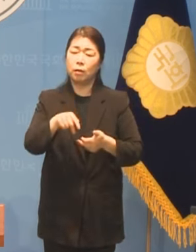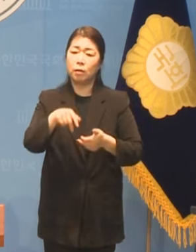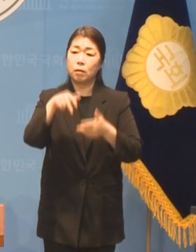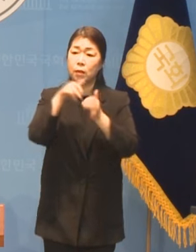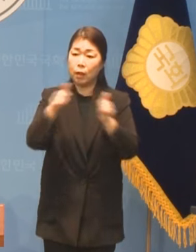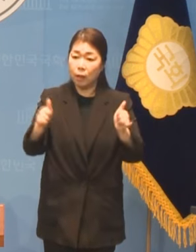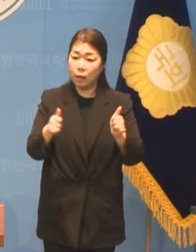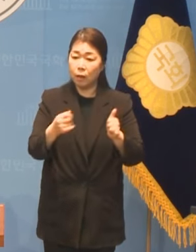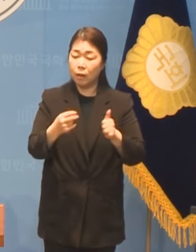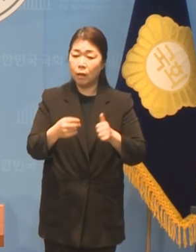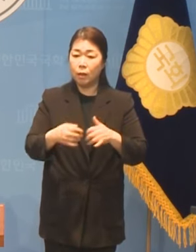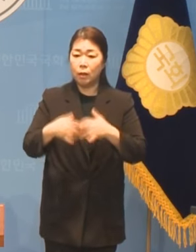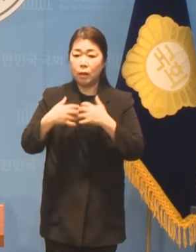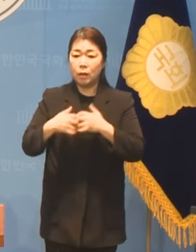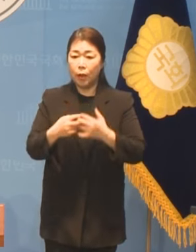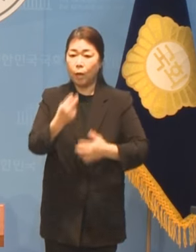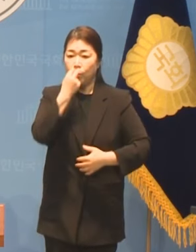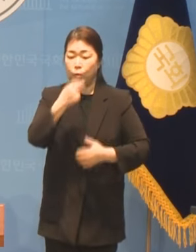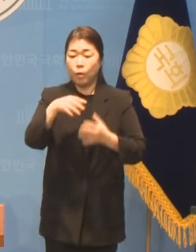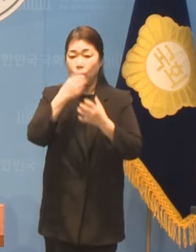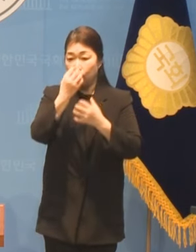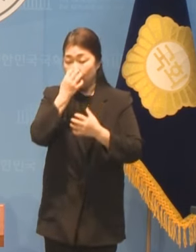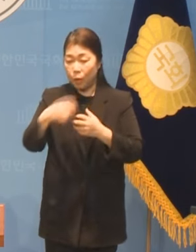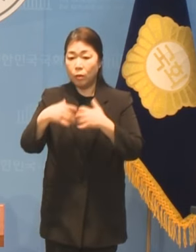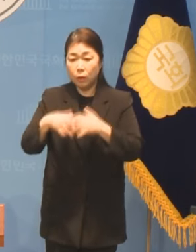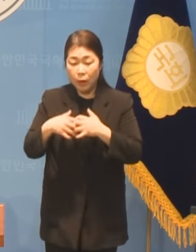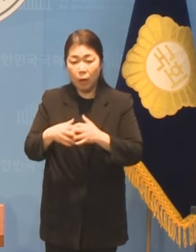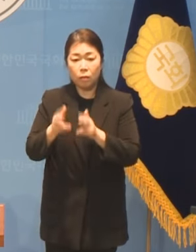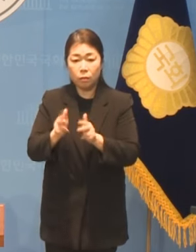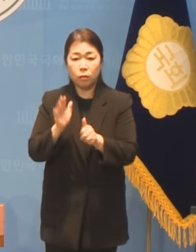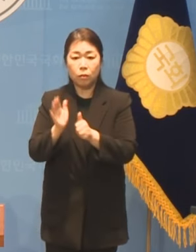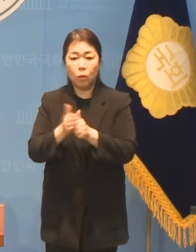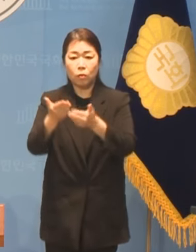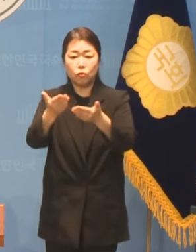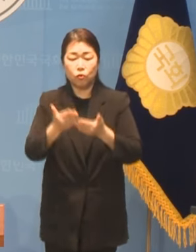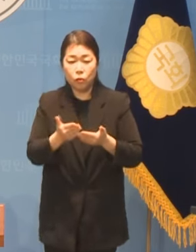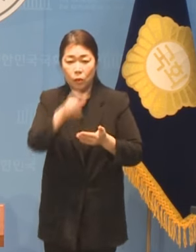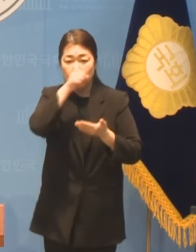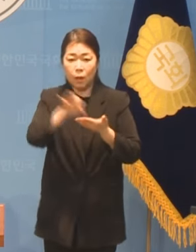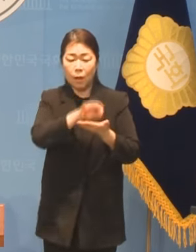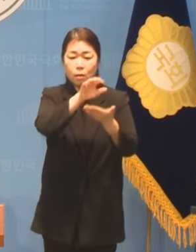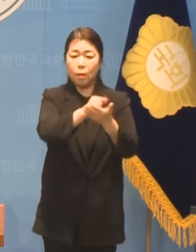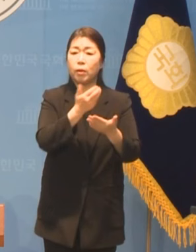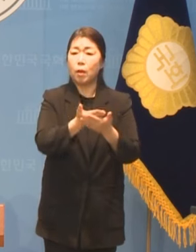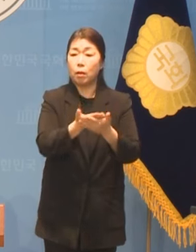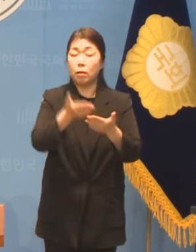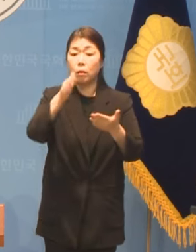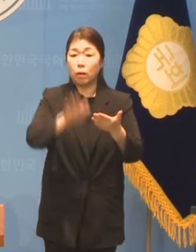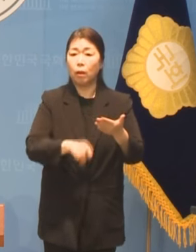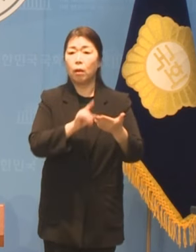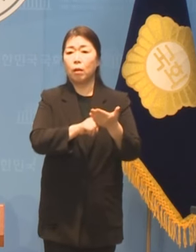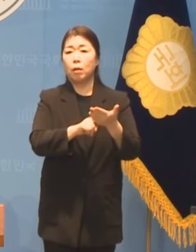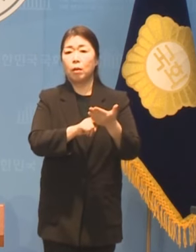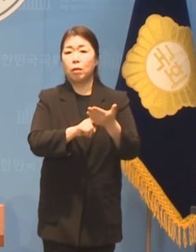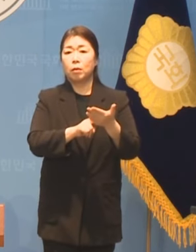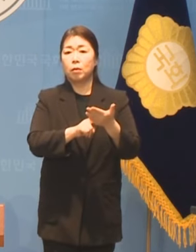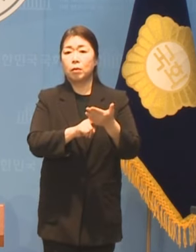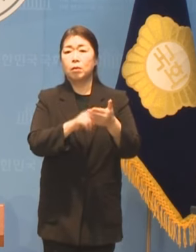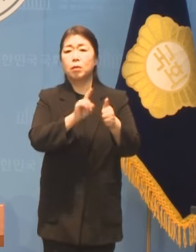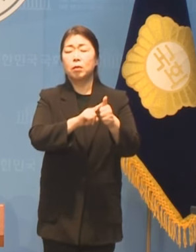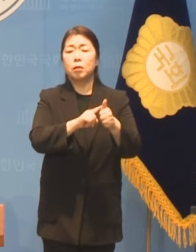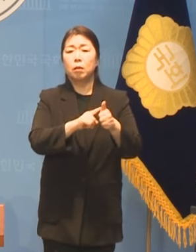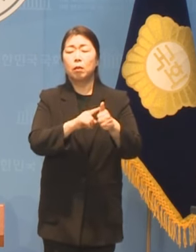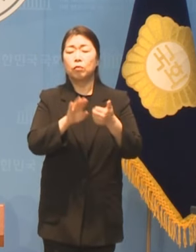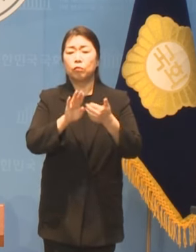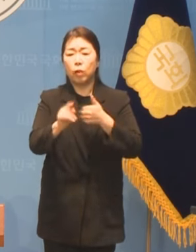논의조차 이뤄지지 않았고 공당의 장애인 대표의 죽음에 공식적인 애도조차 없는 조직의 모습에